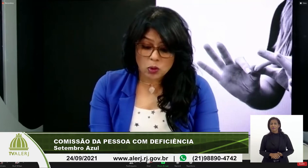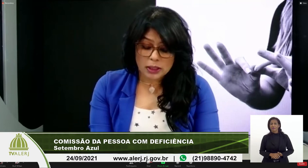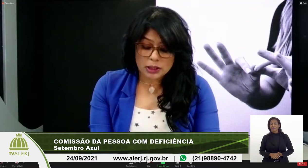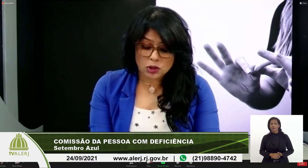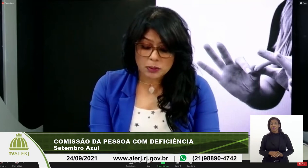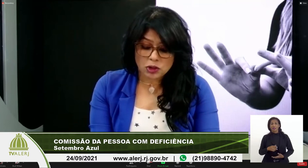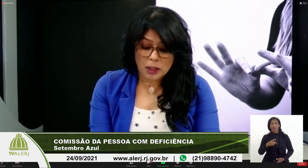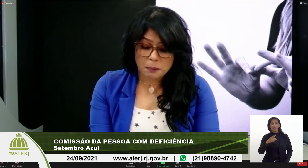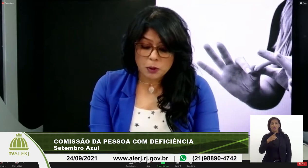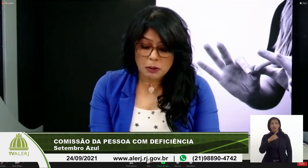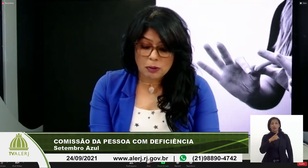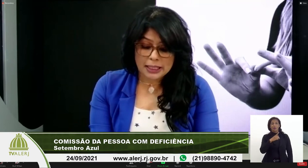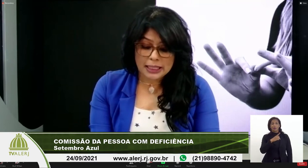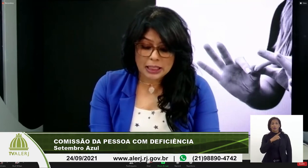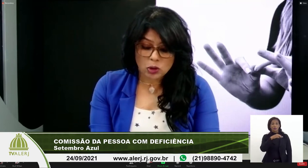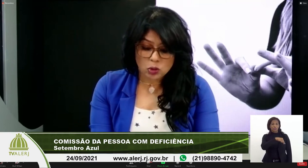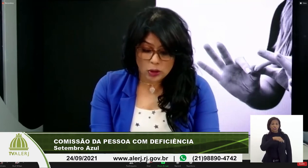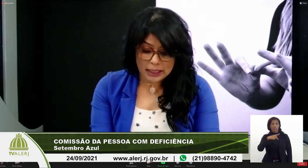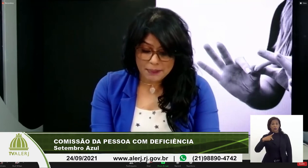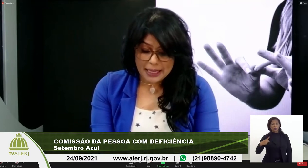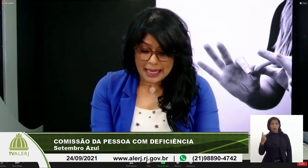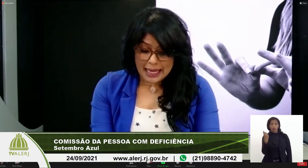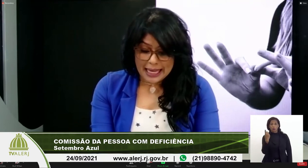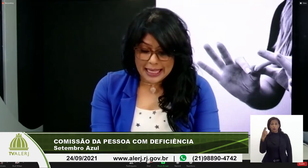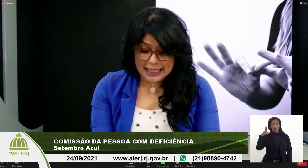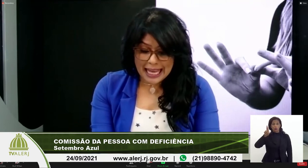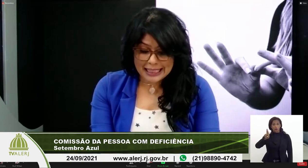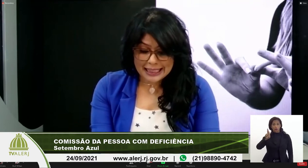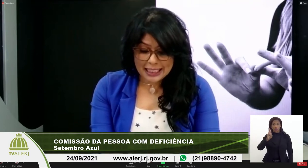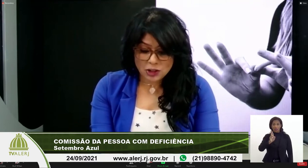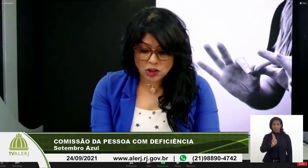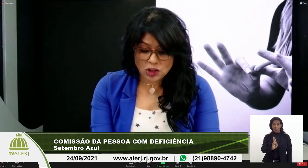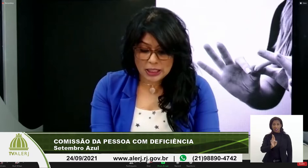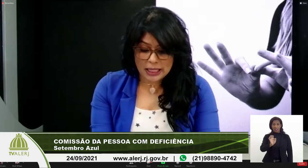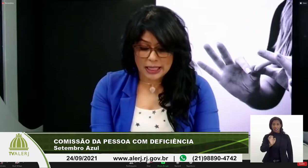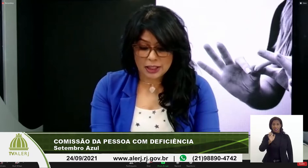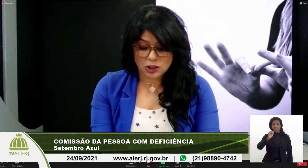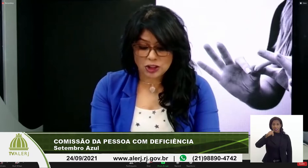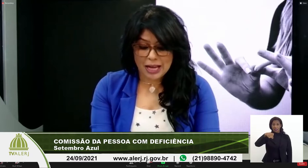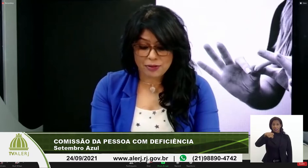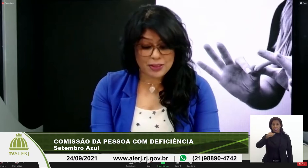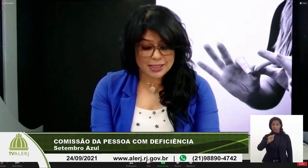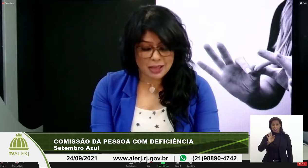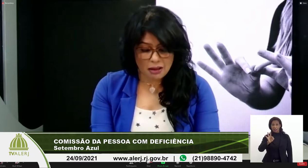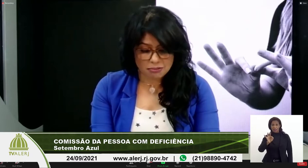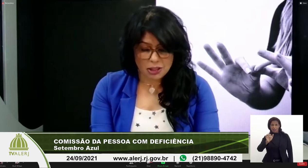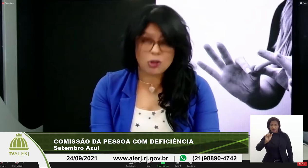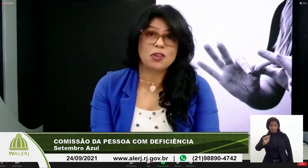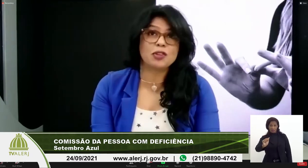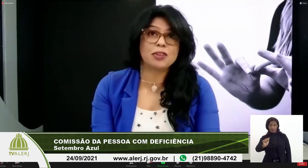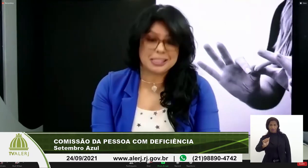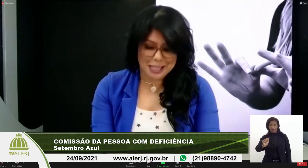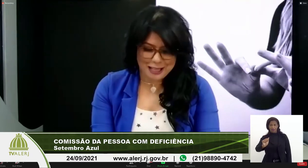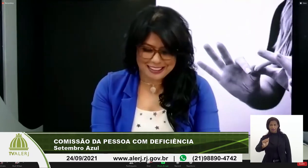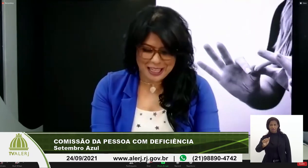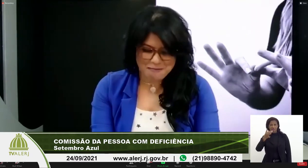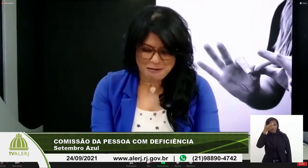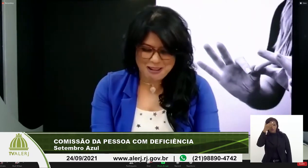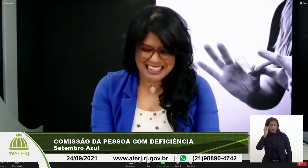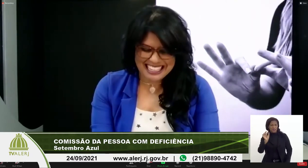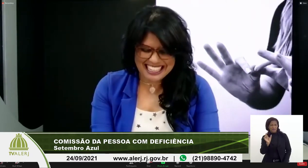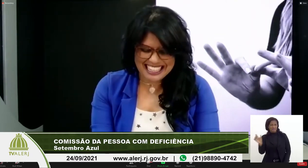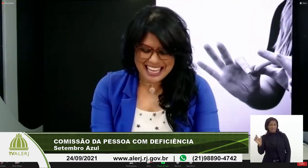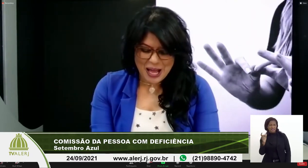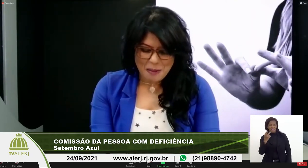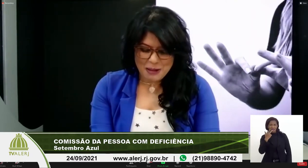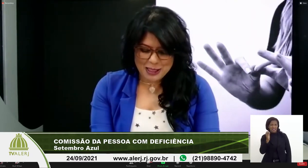das promotoras do Ministério Público, a querida doutora Renata Charfisten, eu não sei se eu falei certo, daqui